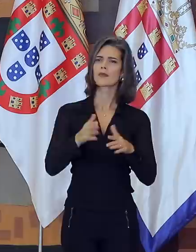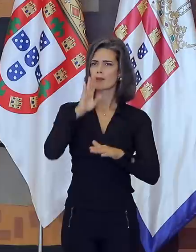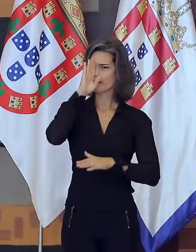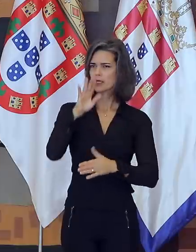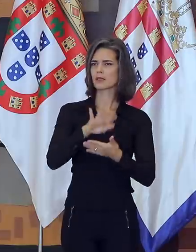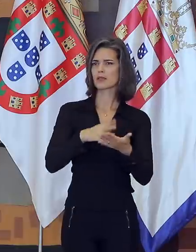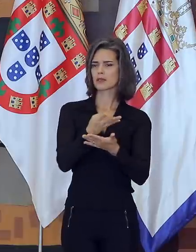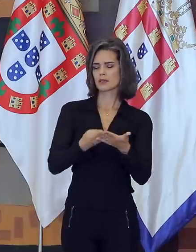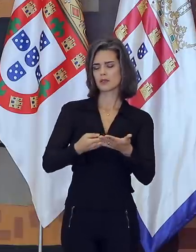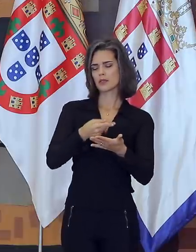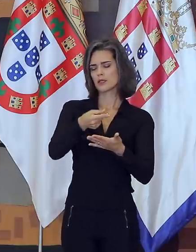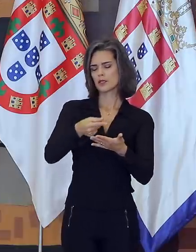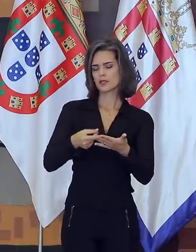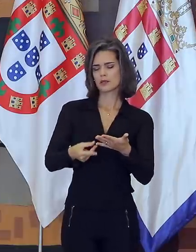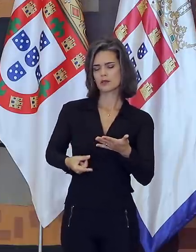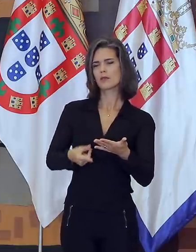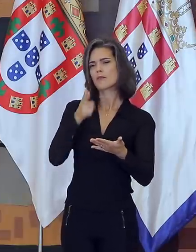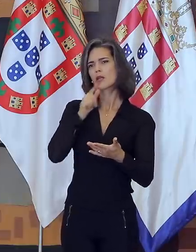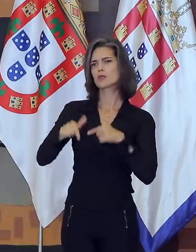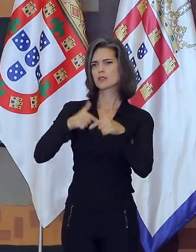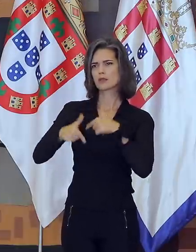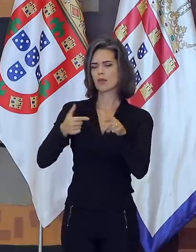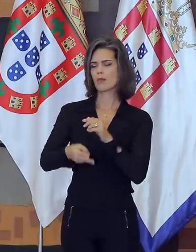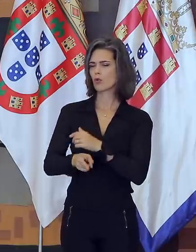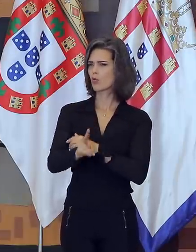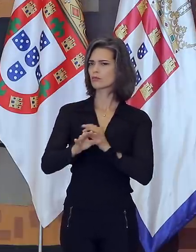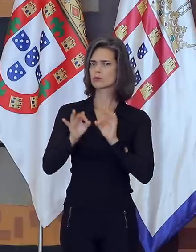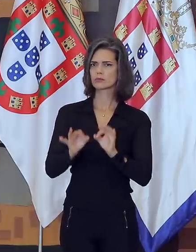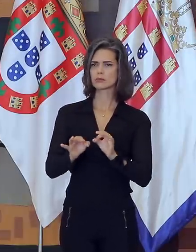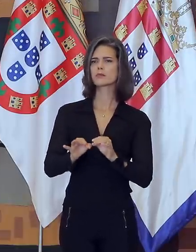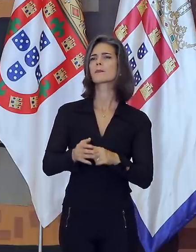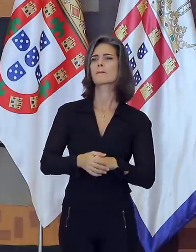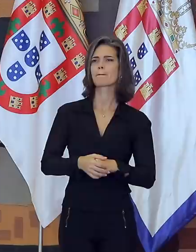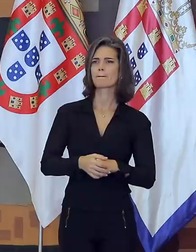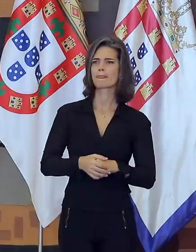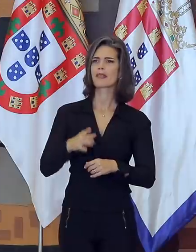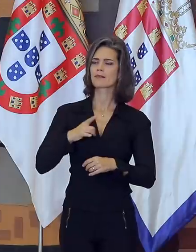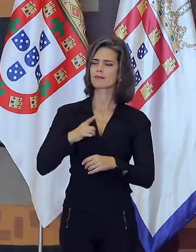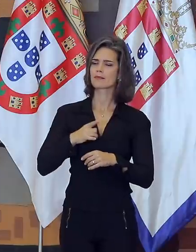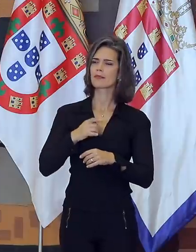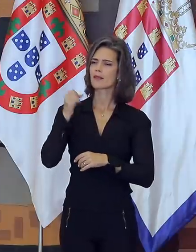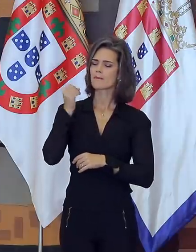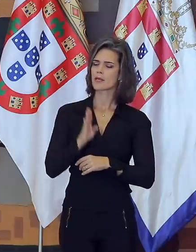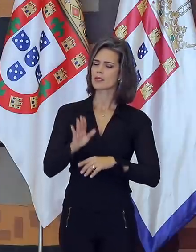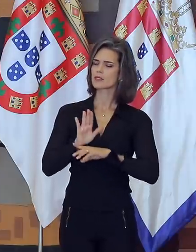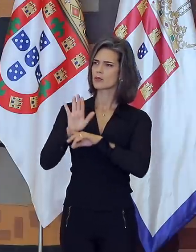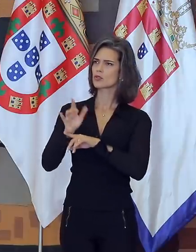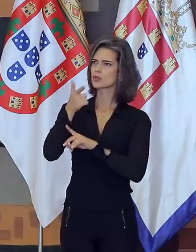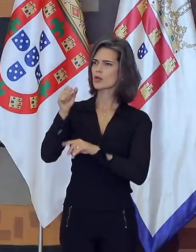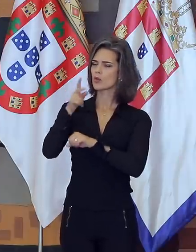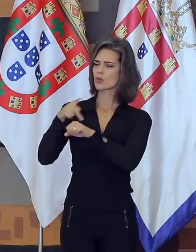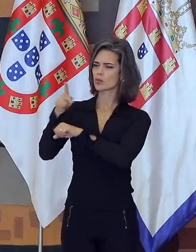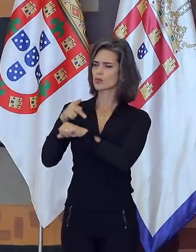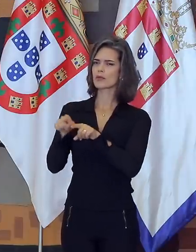destinados à efetiva consecução de nossas atividades diplomáticas, à apropriada assistência a brasileiros no exterior, ao